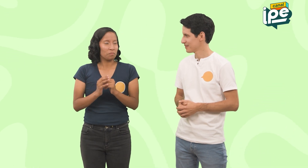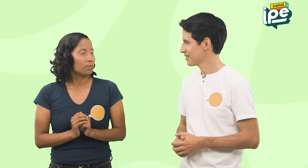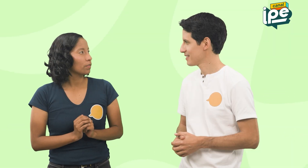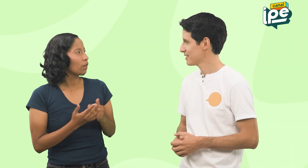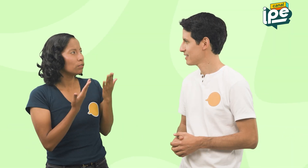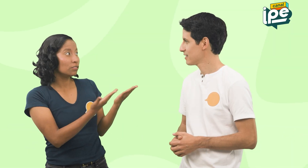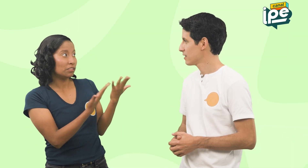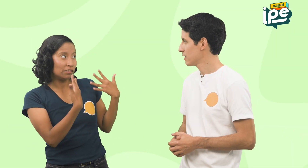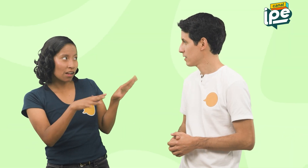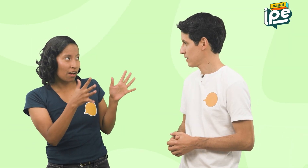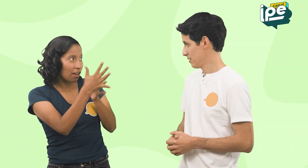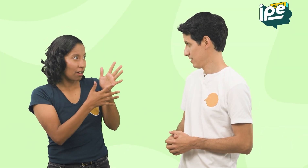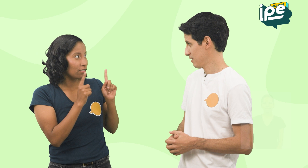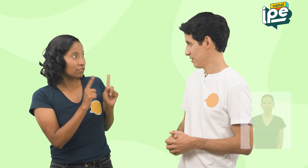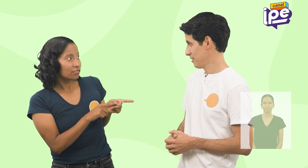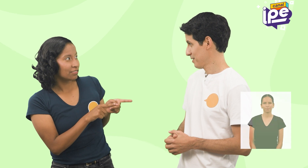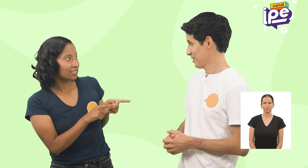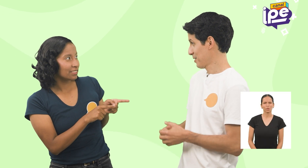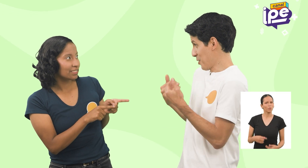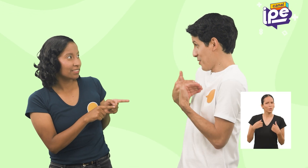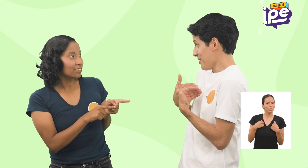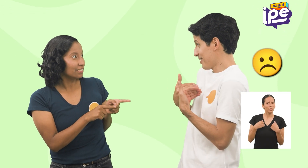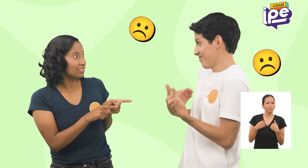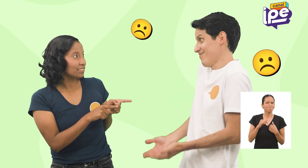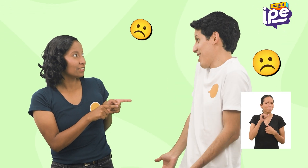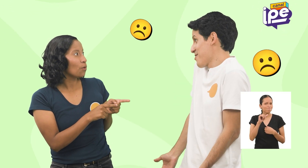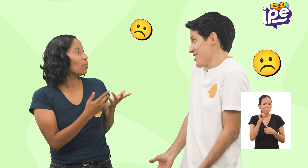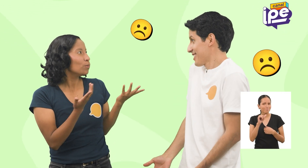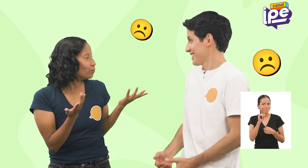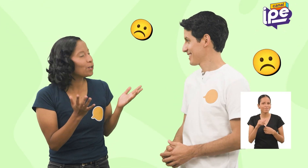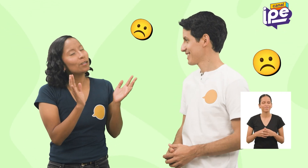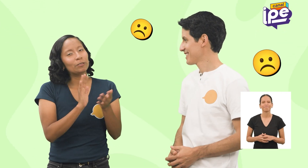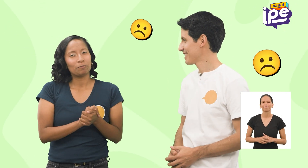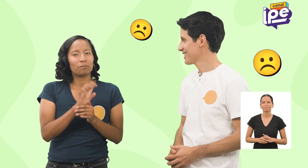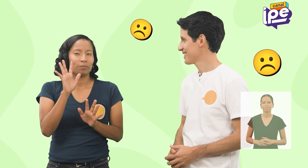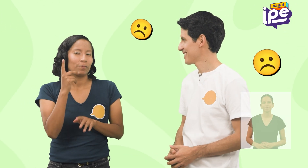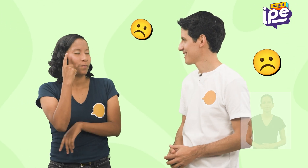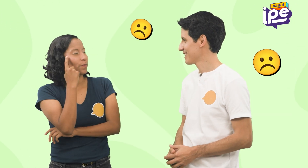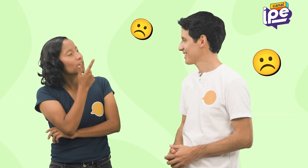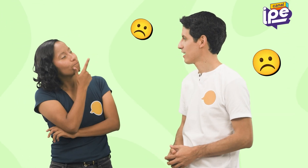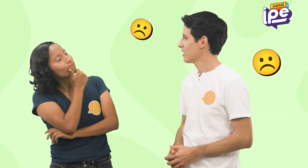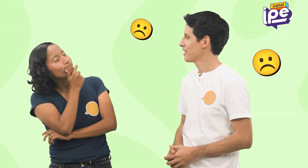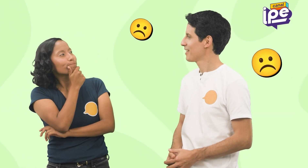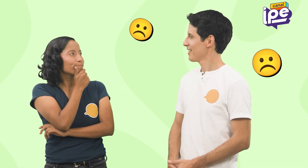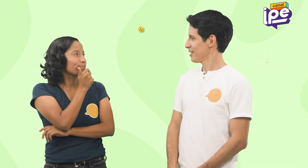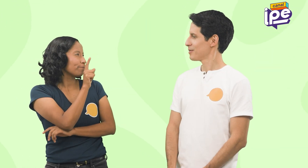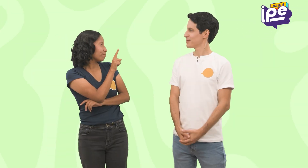¿Y tú? ¿Ya tienes tu nombre en señas? ¿Yo? Aún no Bueno, a ver, déjame verte